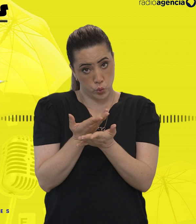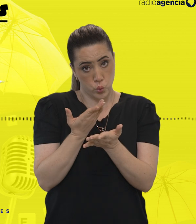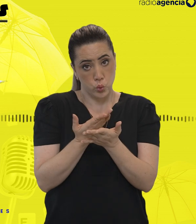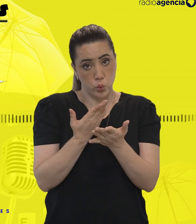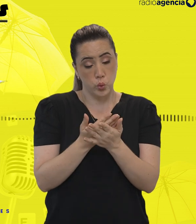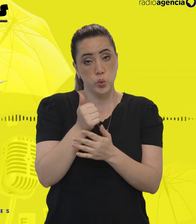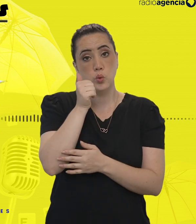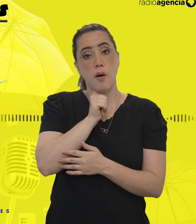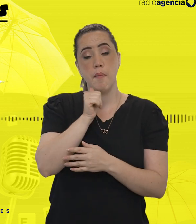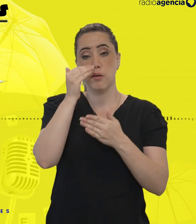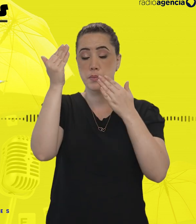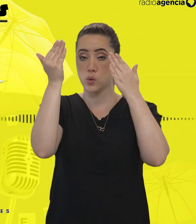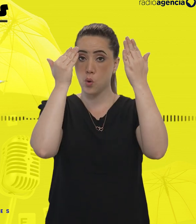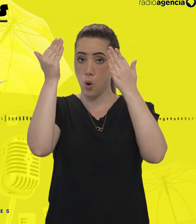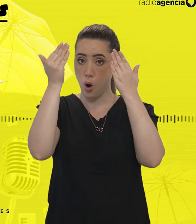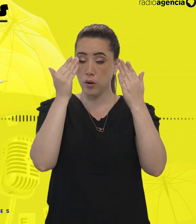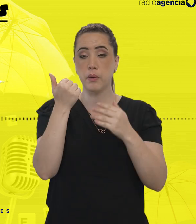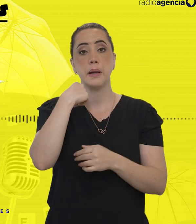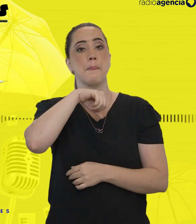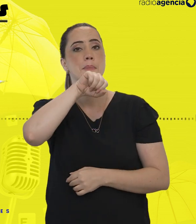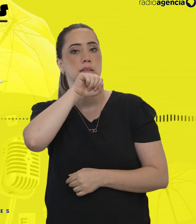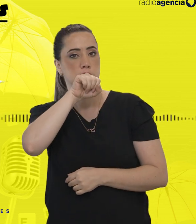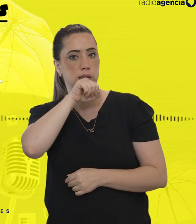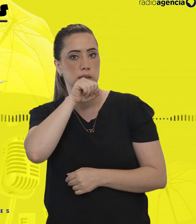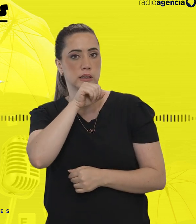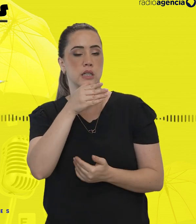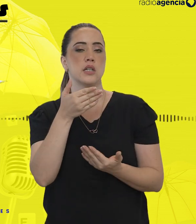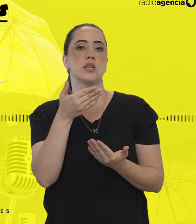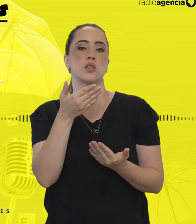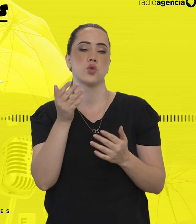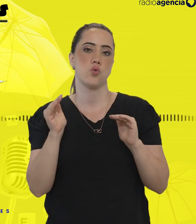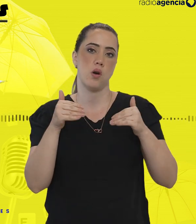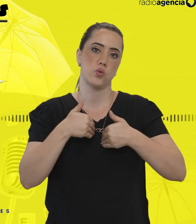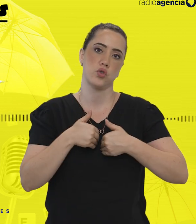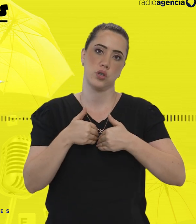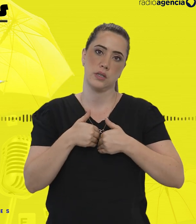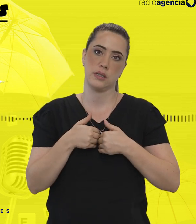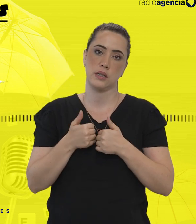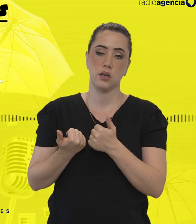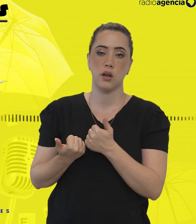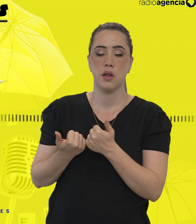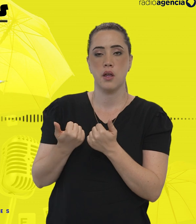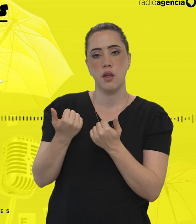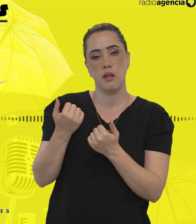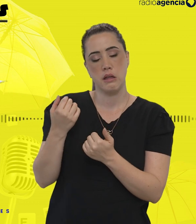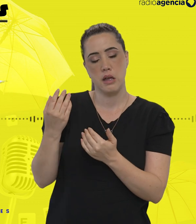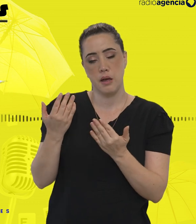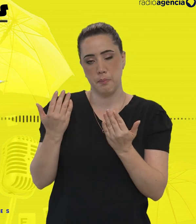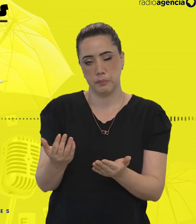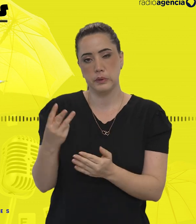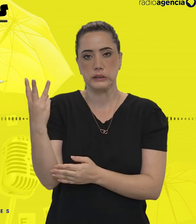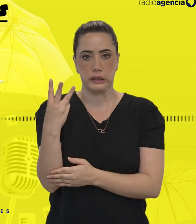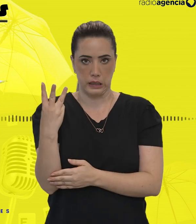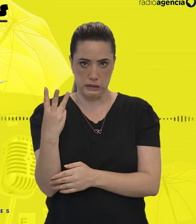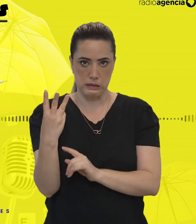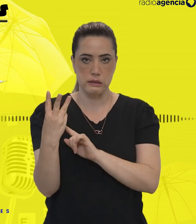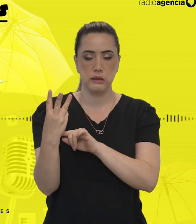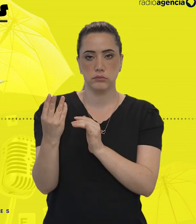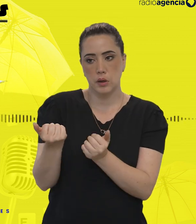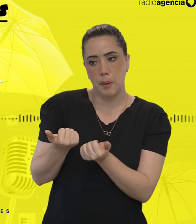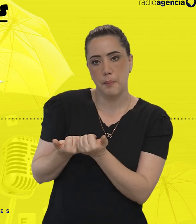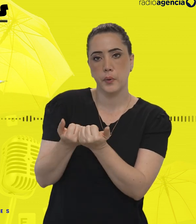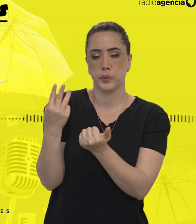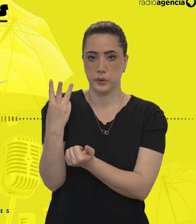autista grau 3, foram bastante avançados para a época, em comparação com antigamente que se estudava muito Léo